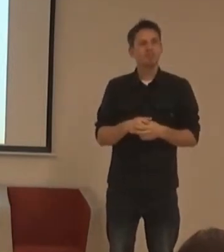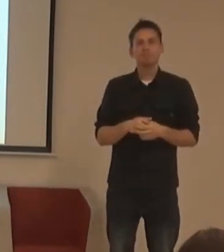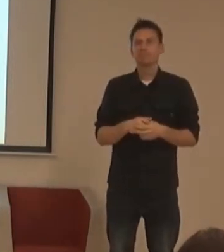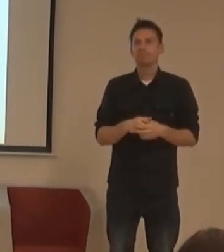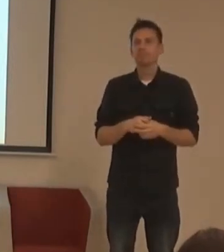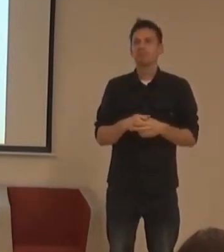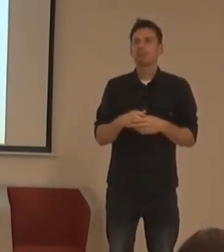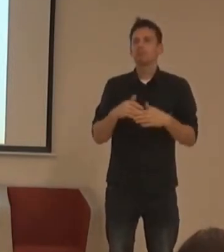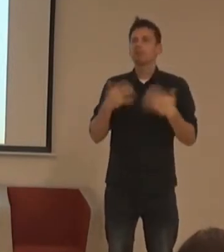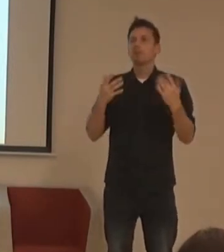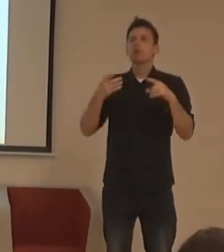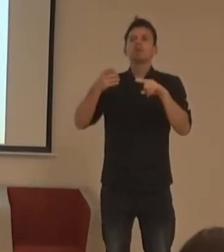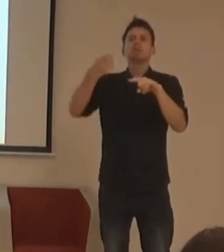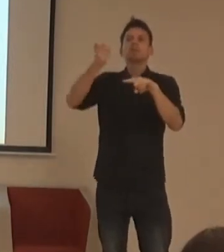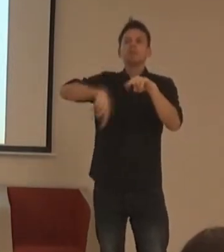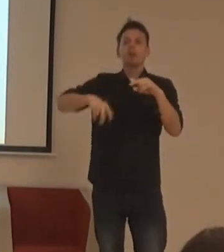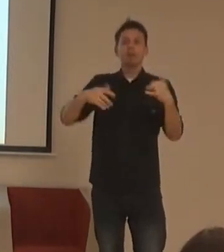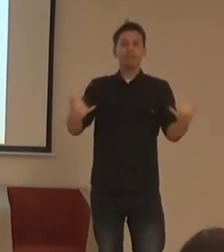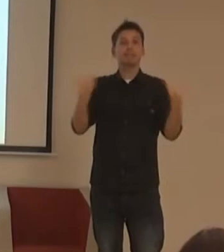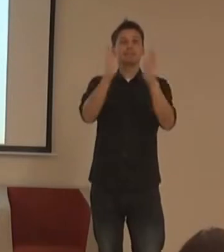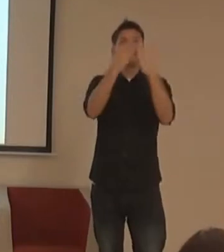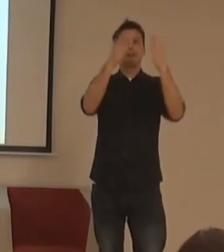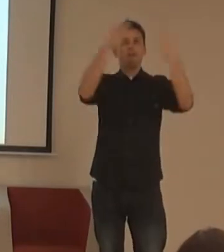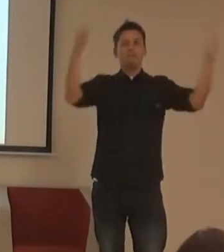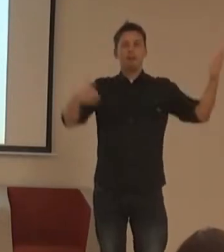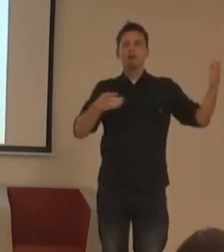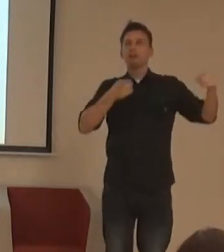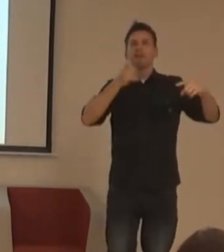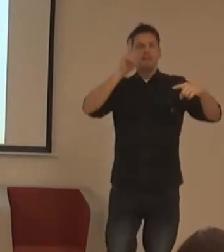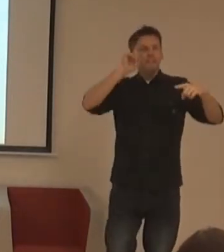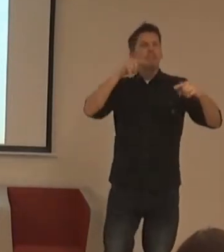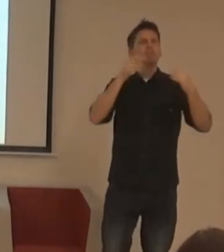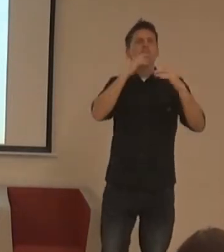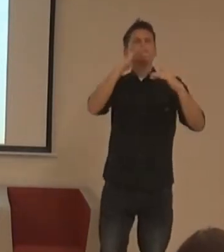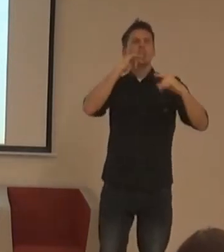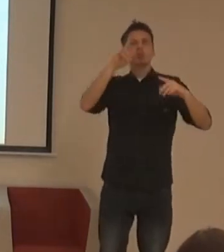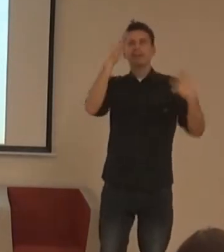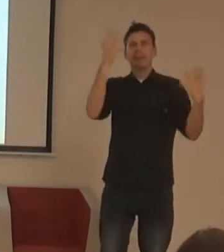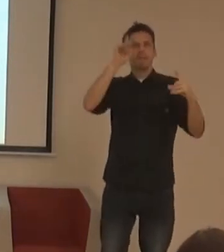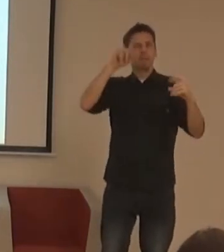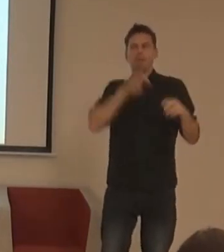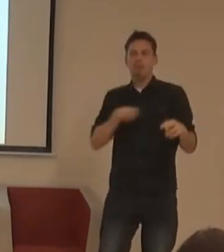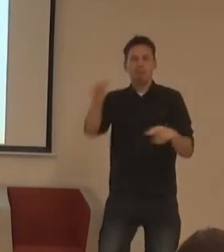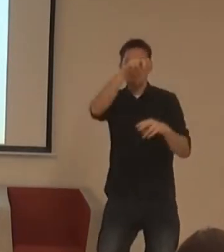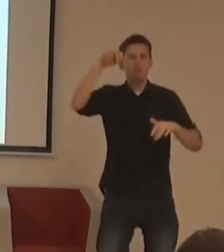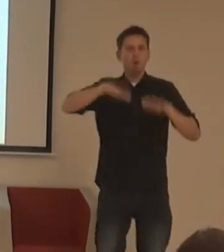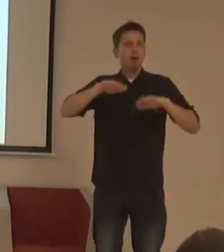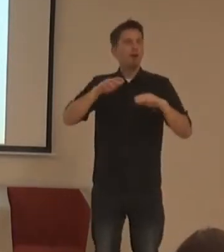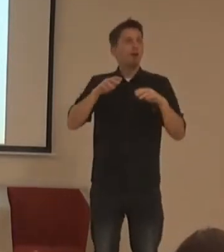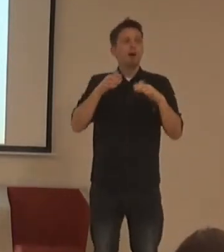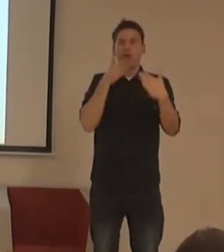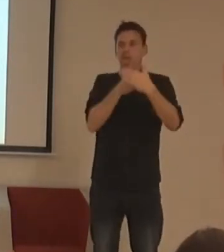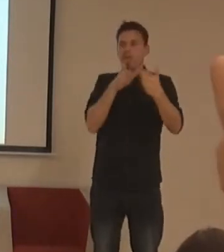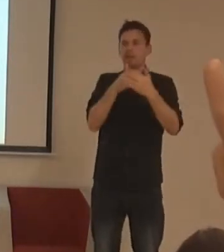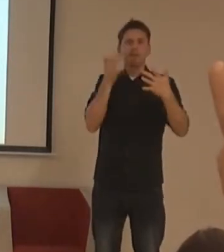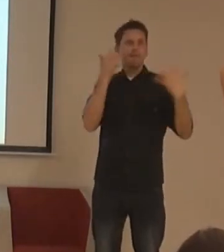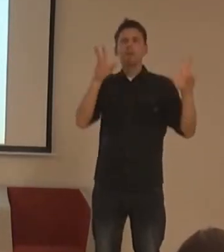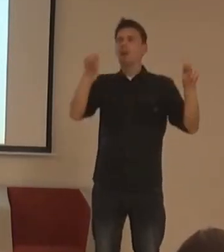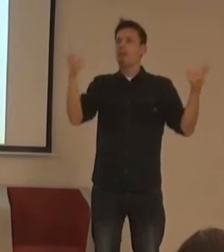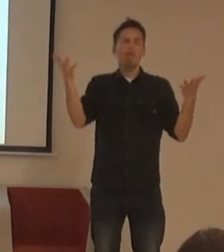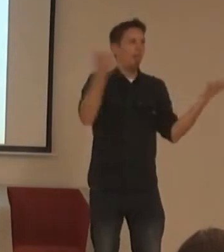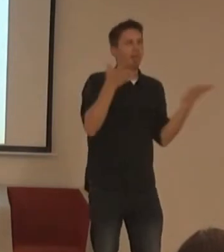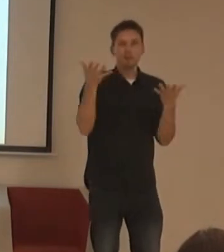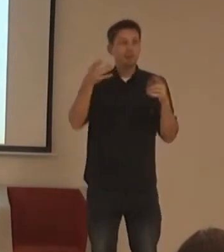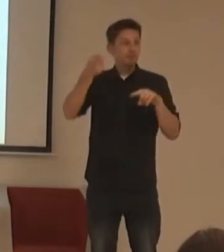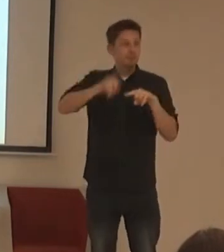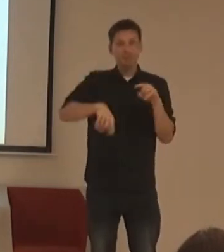Kdo se dneska vyznal tady v tom prostoru té knihovně a viděl přesně kam má jí? A kdo se ji nevyznal v tomhle prostoru a neviděl kam má